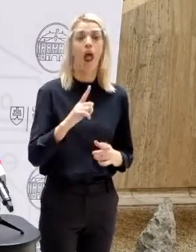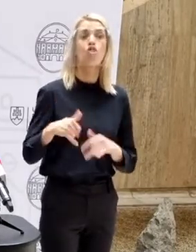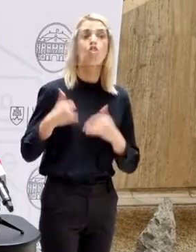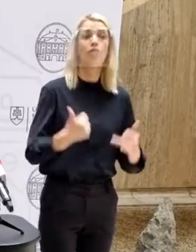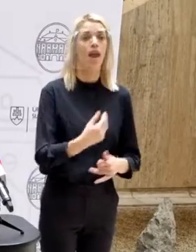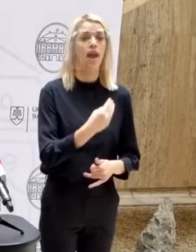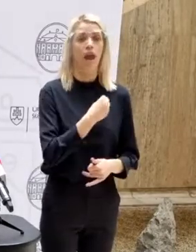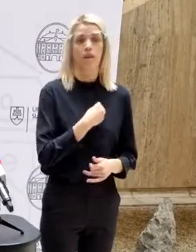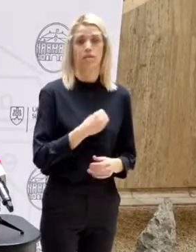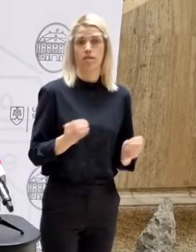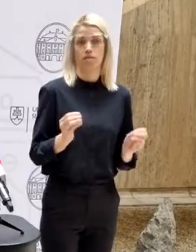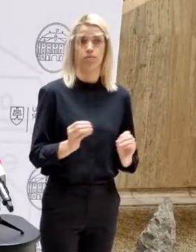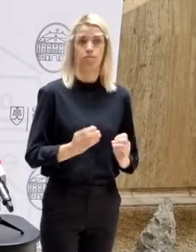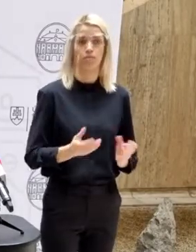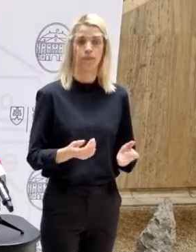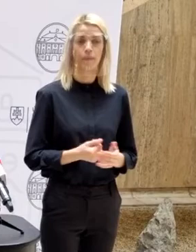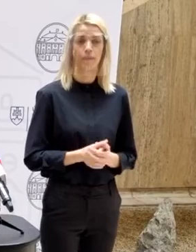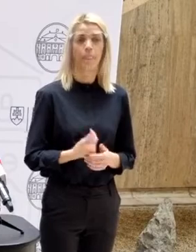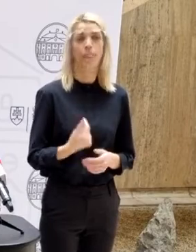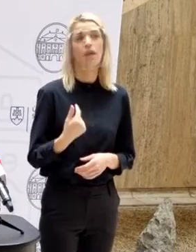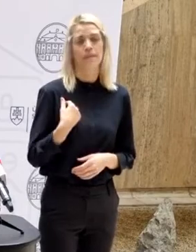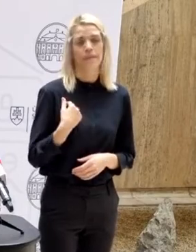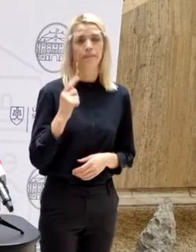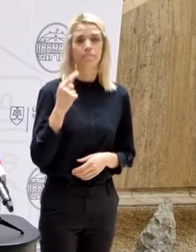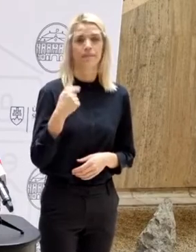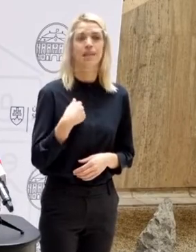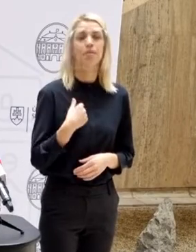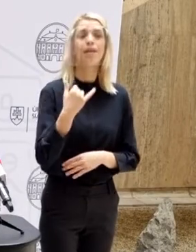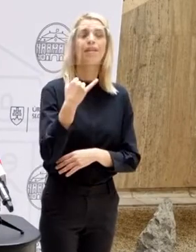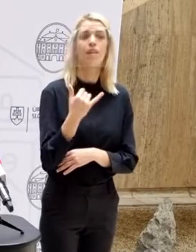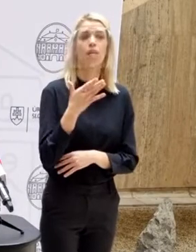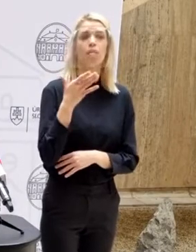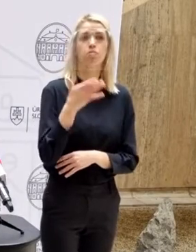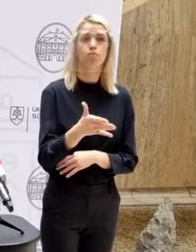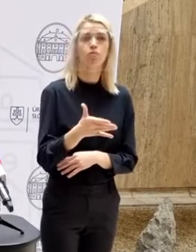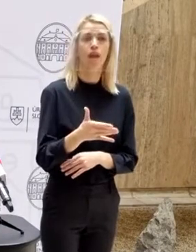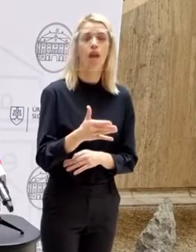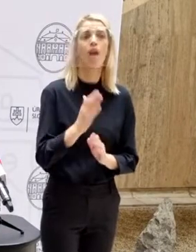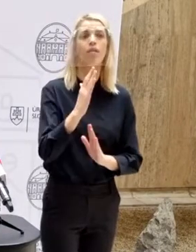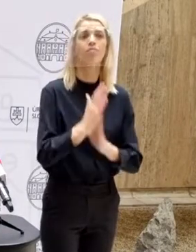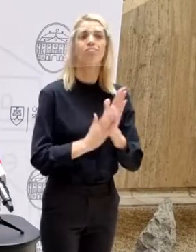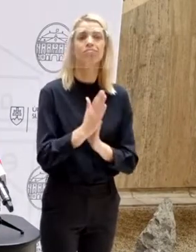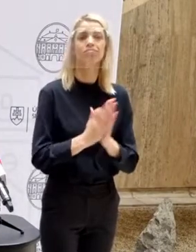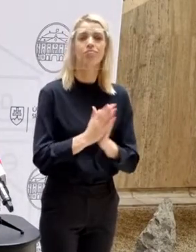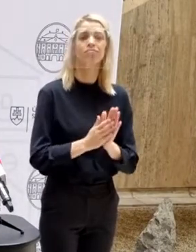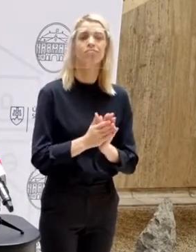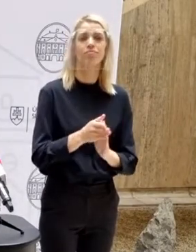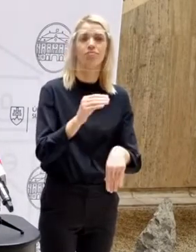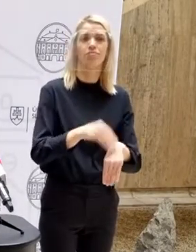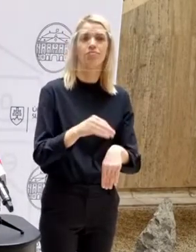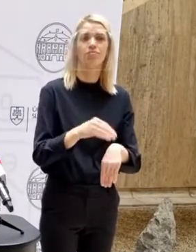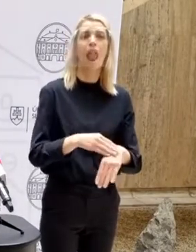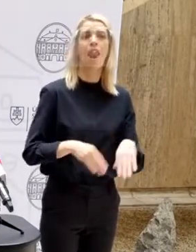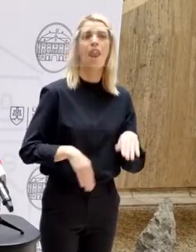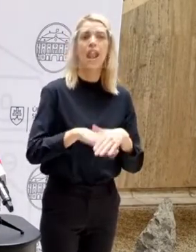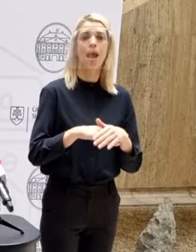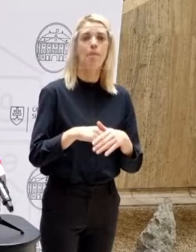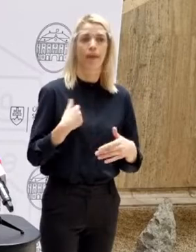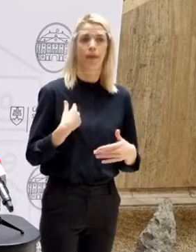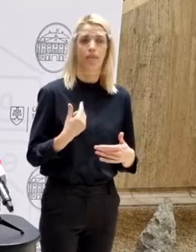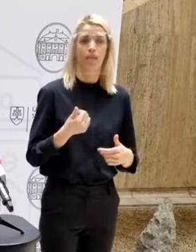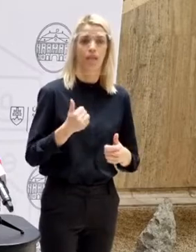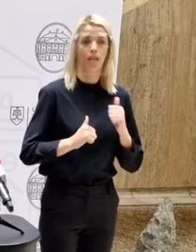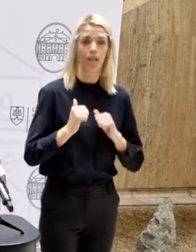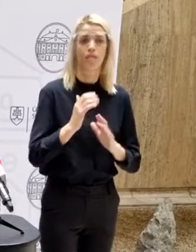nebolo. Ja predpokladám, že riaditeľia budú posielať testy, že prosím vás, vykážte nám, aby sme splnili tento limit, aby sme mohli